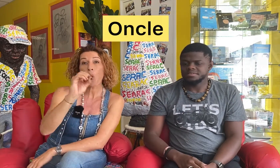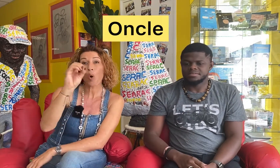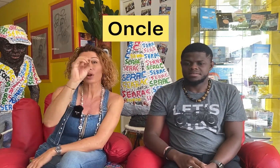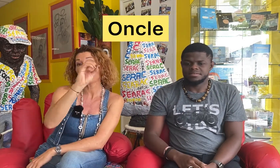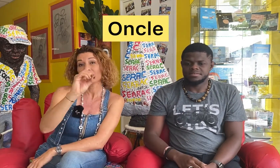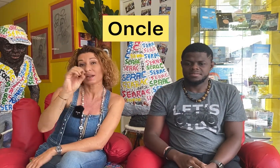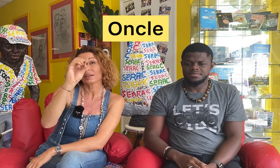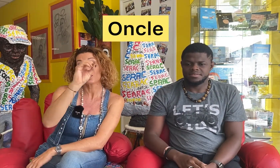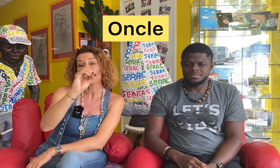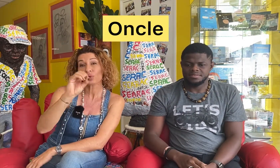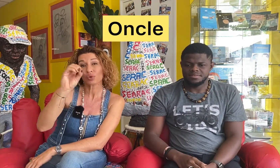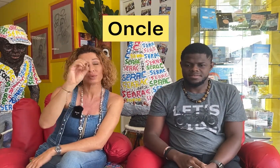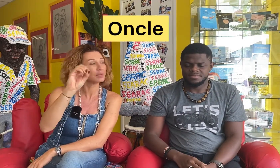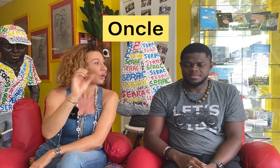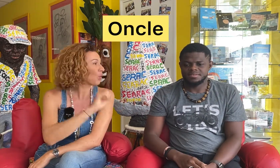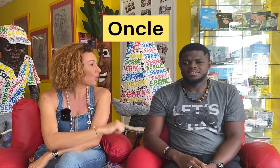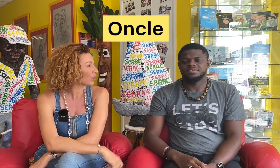Oncle. La lettre O. Oncle.